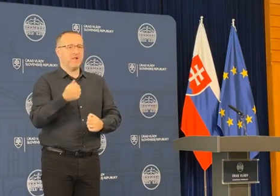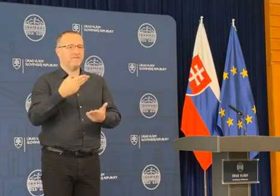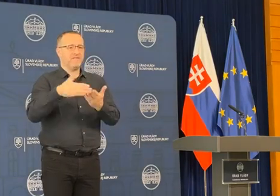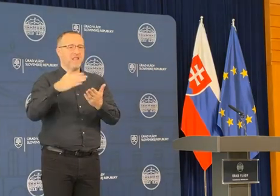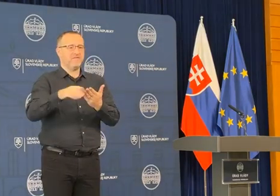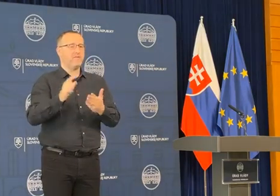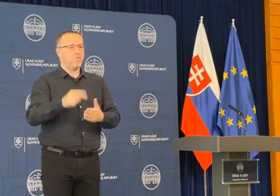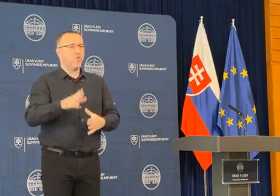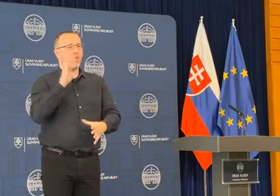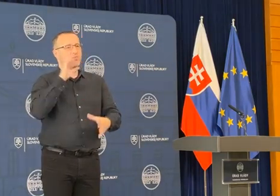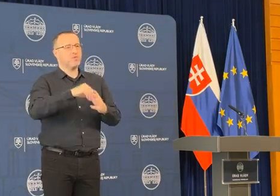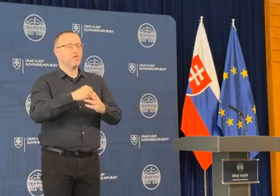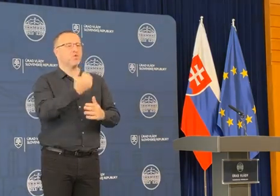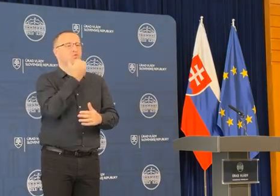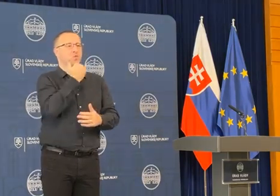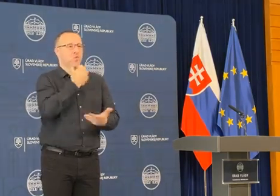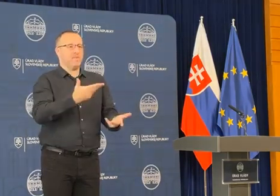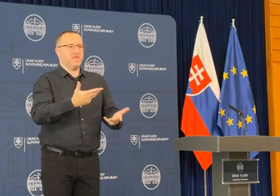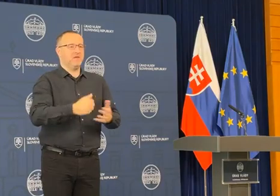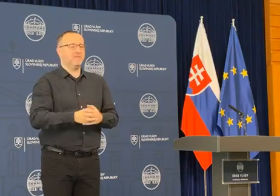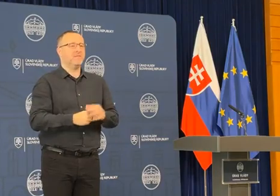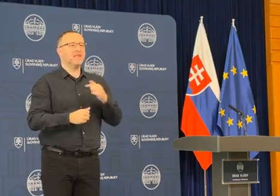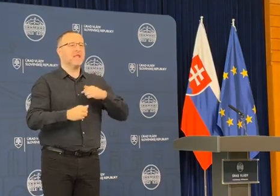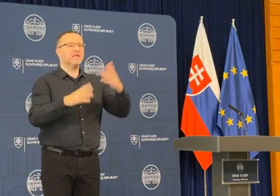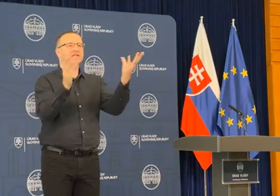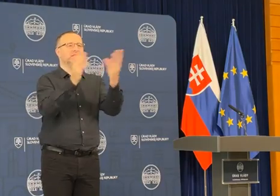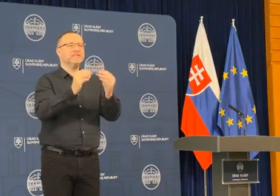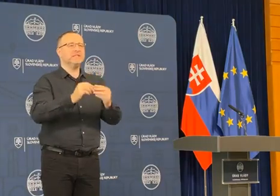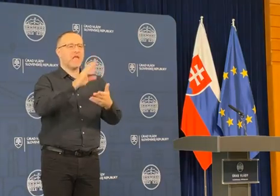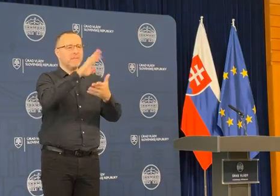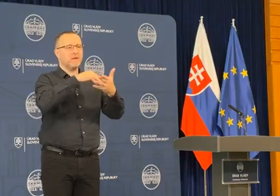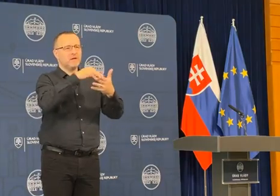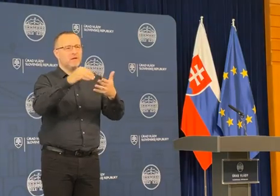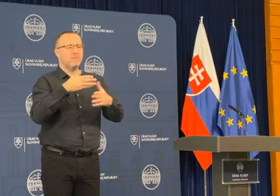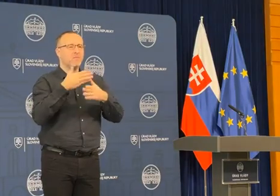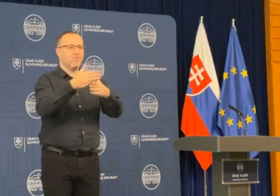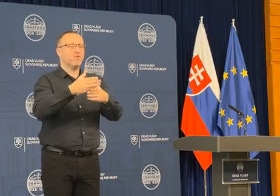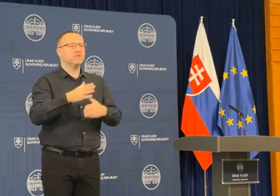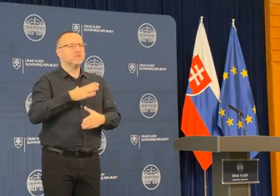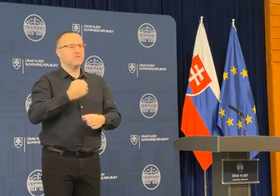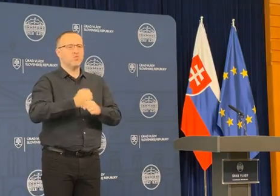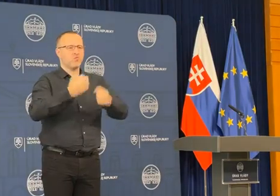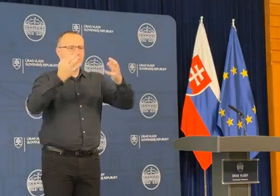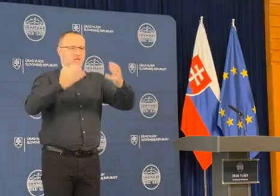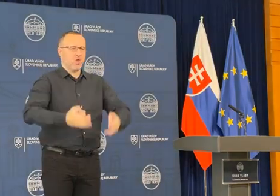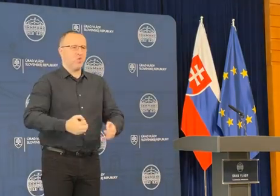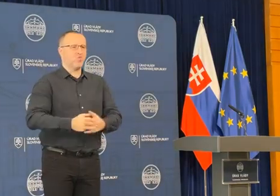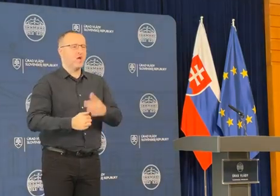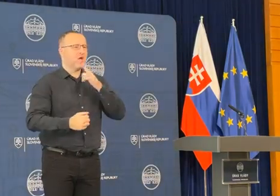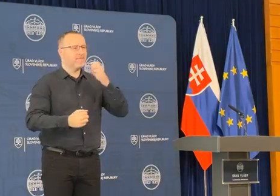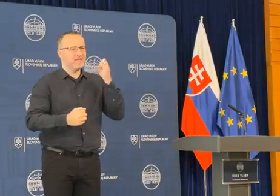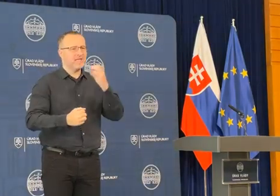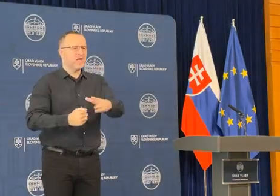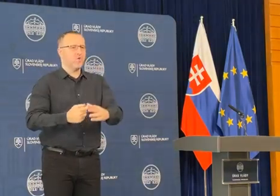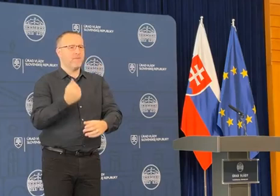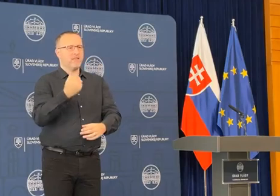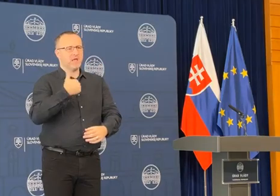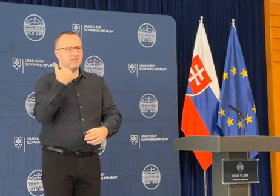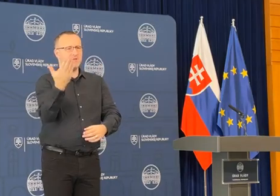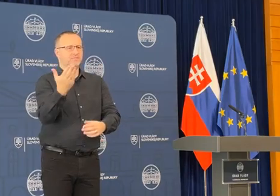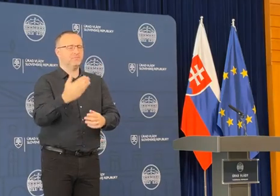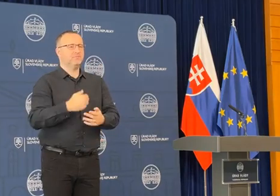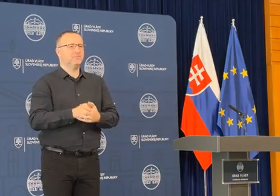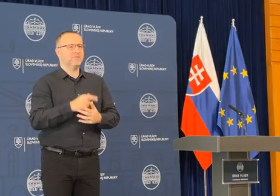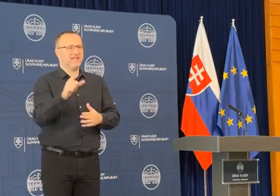ubytovaný u súkromnej osoby. Tá schéma, prečo sme to takto urobili, lebo sme chceli urobiť čo najjednoduššiu, aby čo najrychlejšie sa dostali peniaze